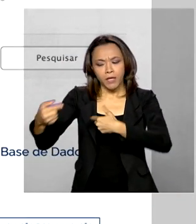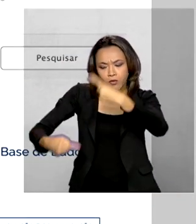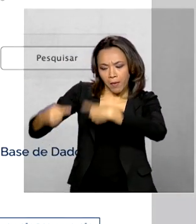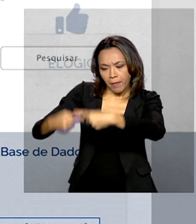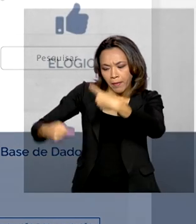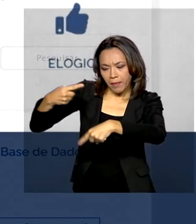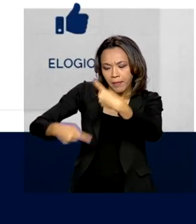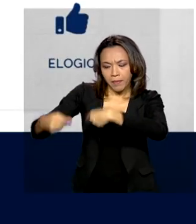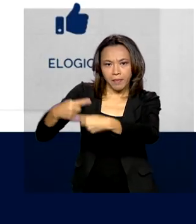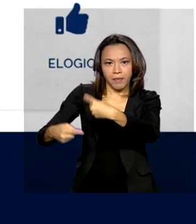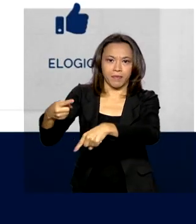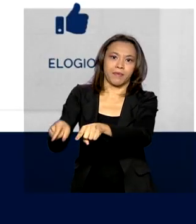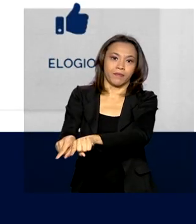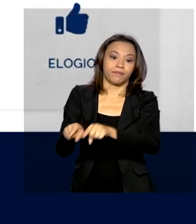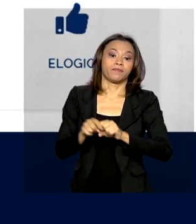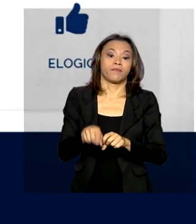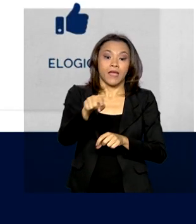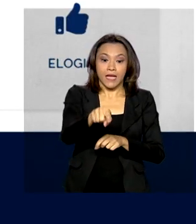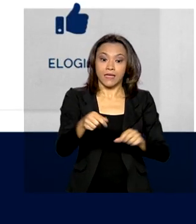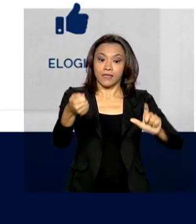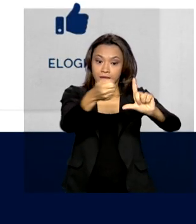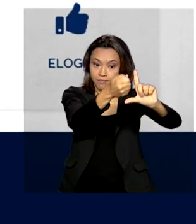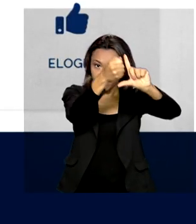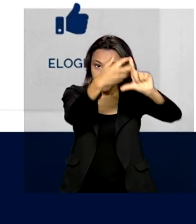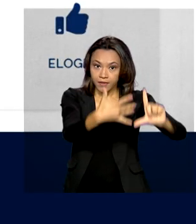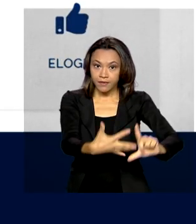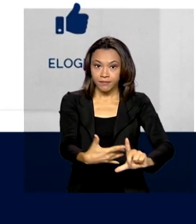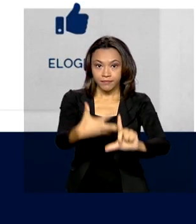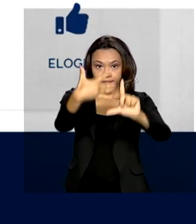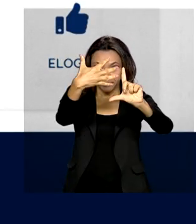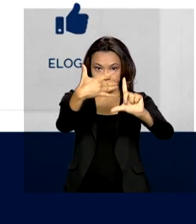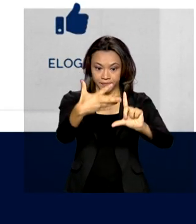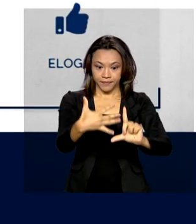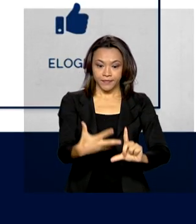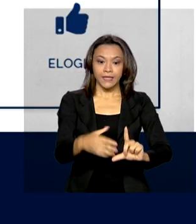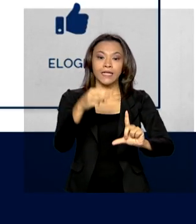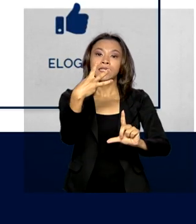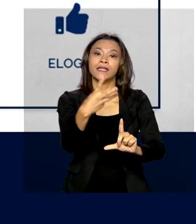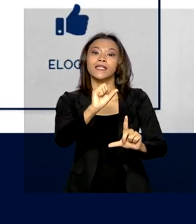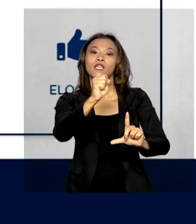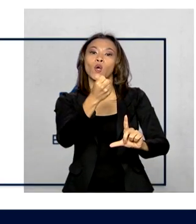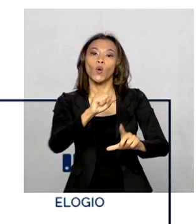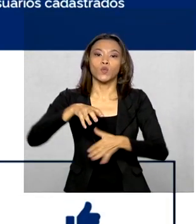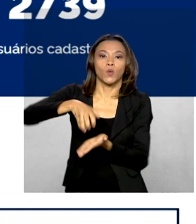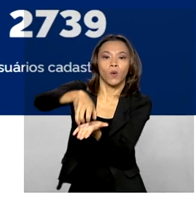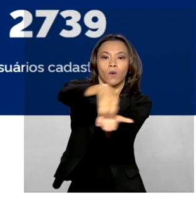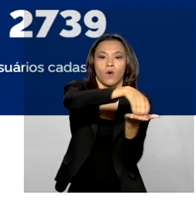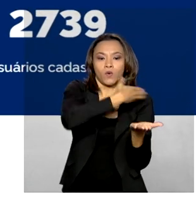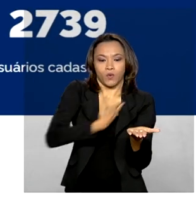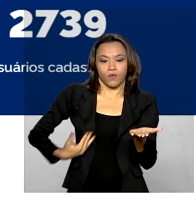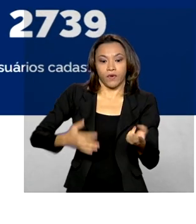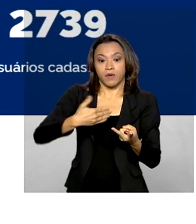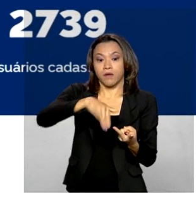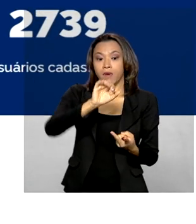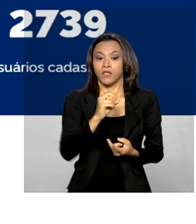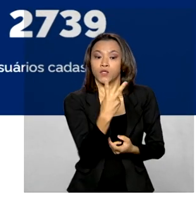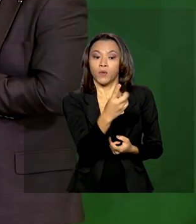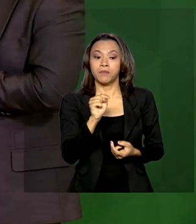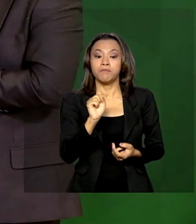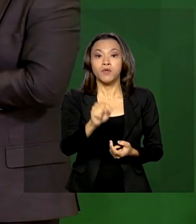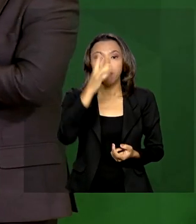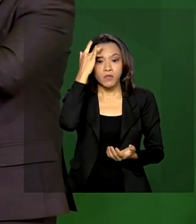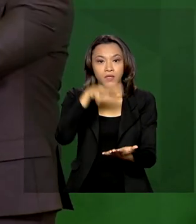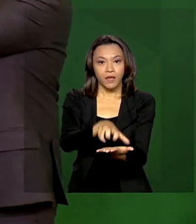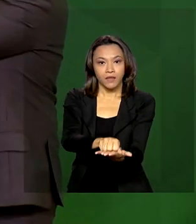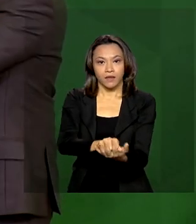políticas. O Participa Mais Brasil já conta com 38 órgãos públicos e mais de 2 mil usuários cadastrados.